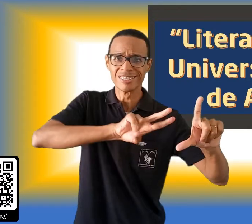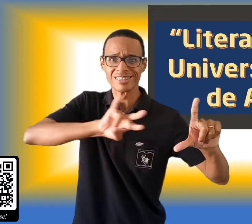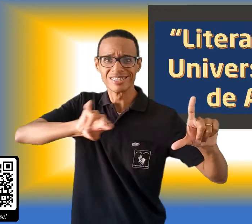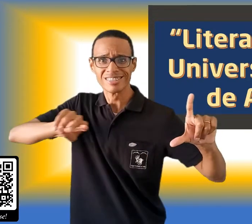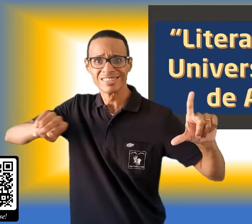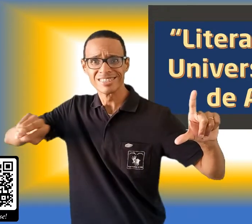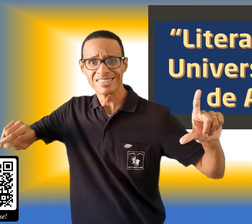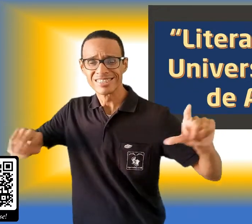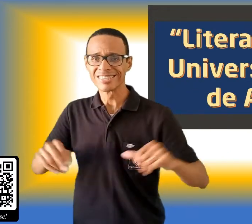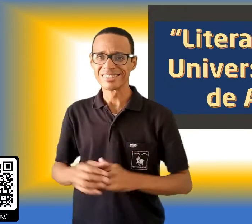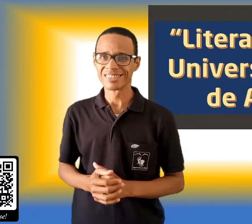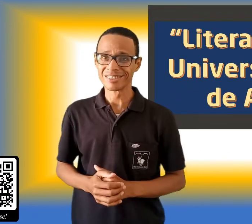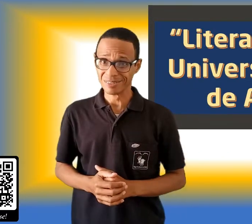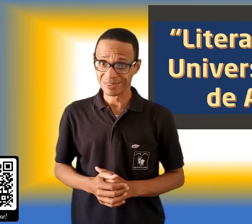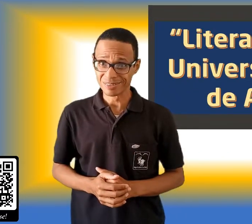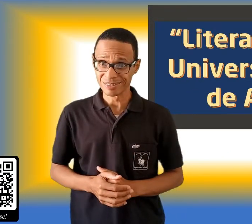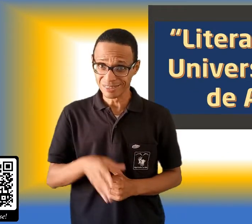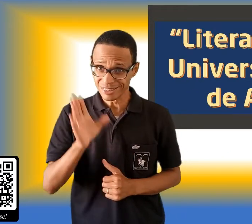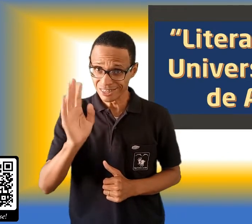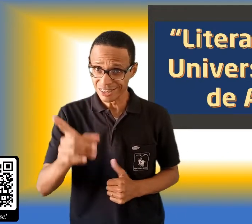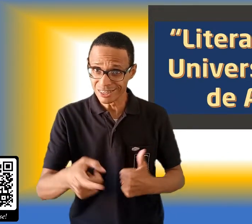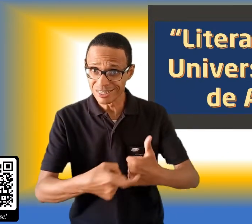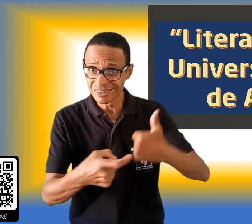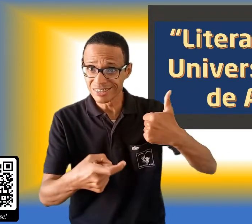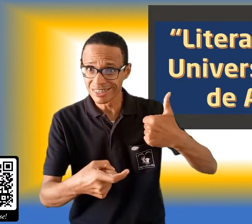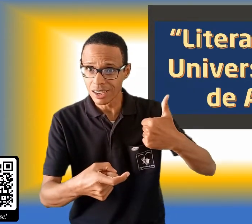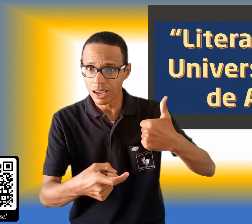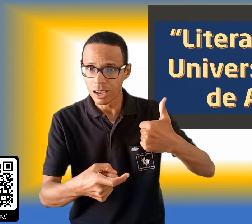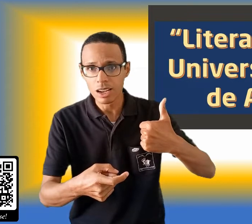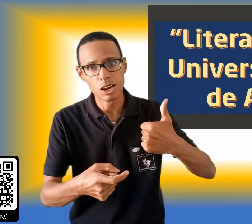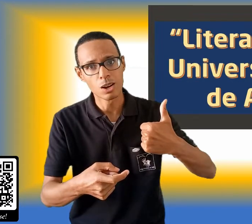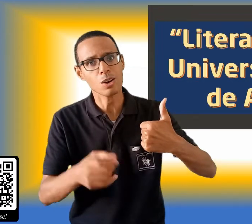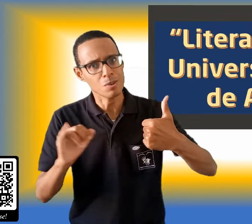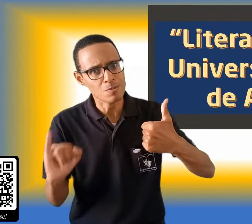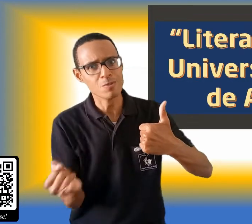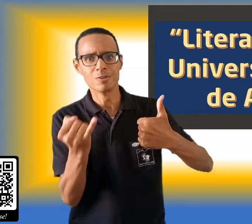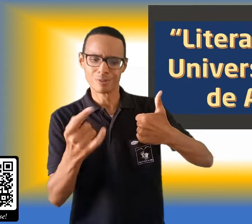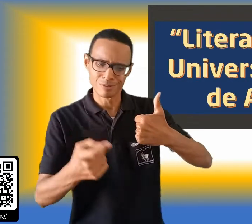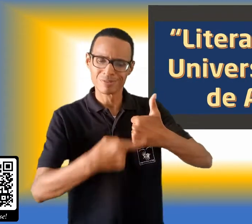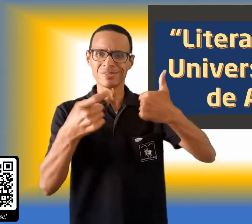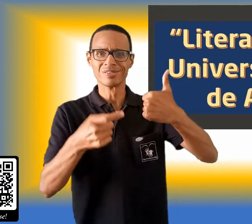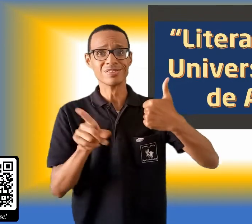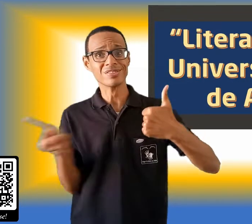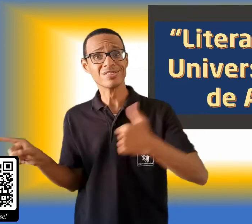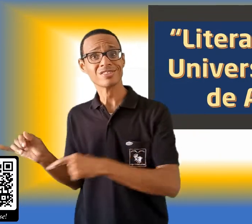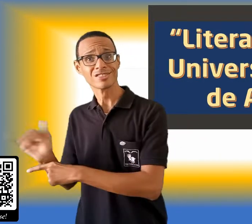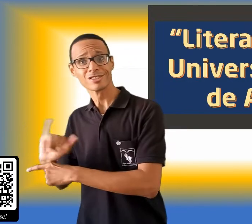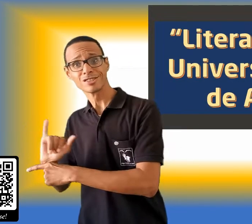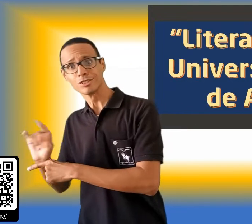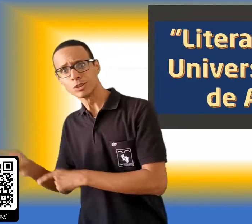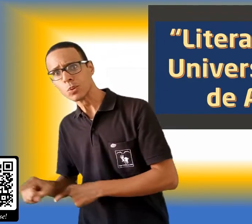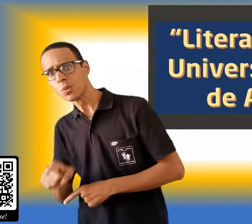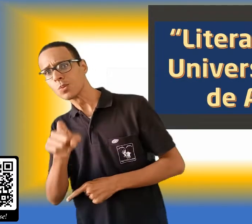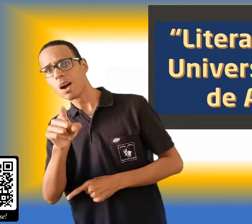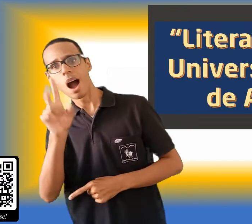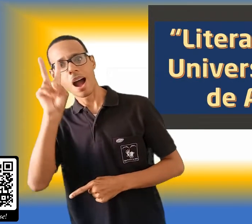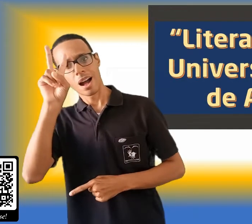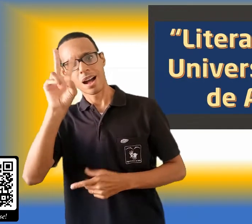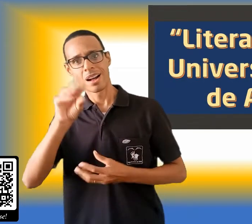apresentei. Se ainda não fez, já deixe o seu like para que o YouTube saiba que você